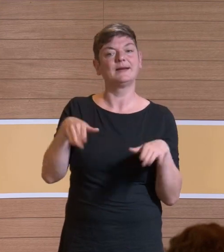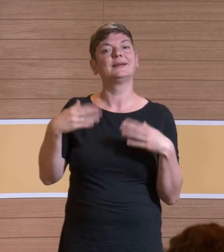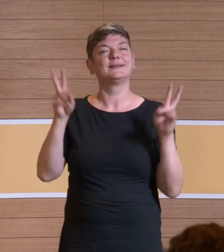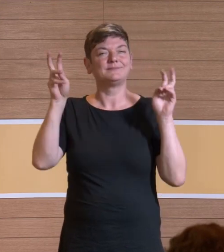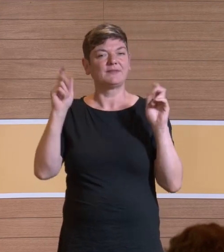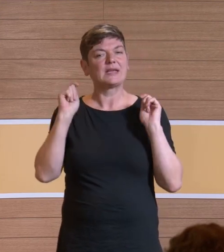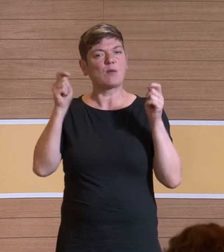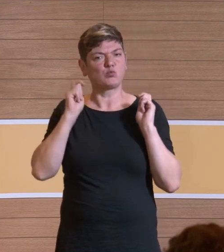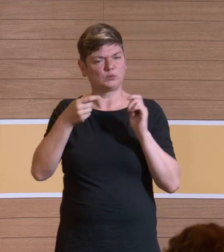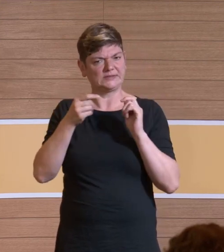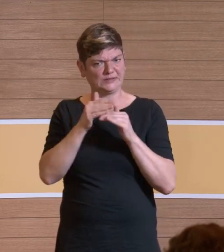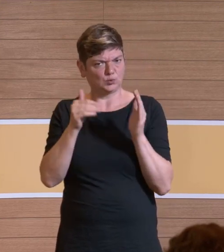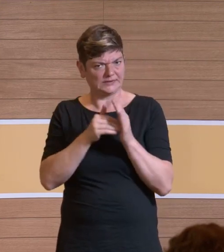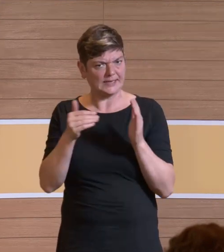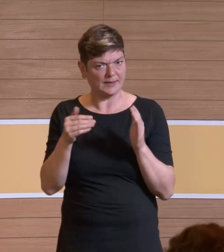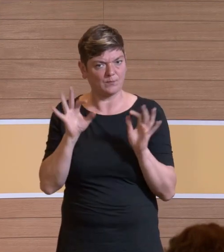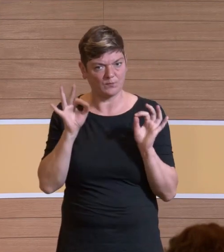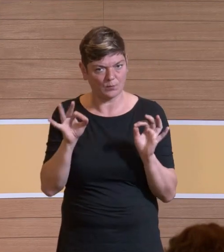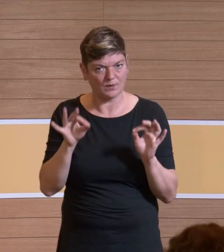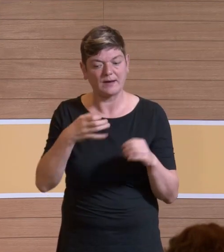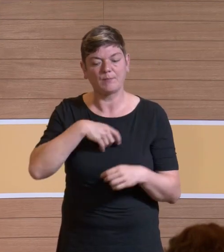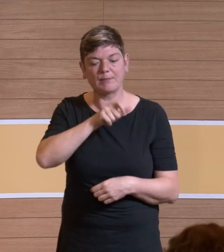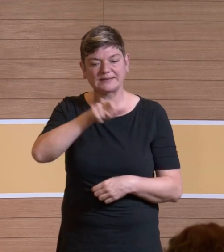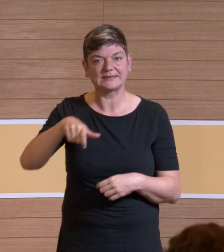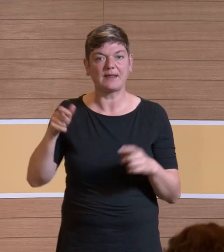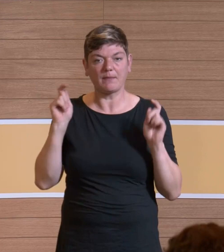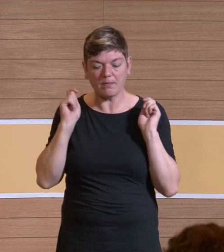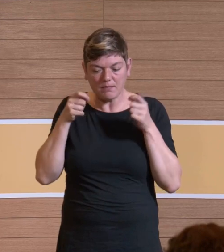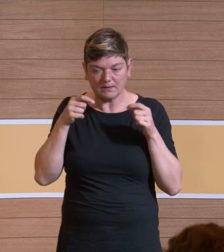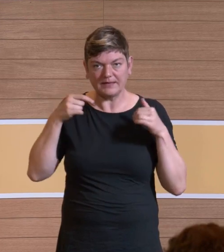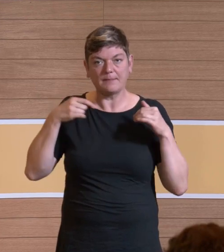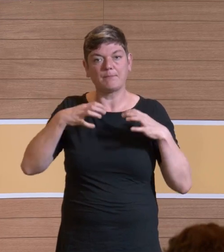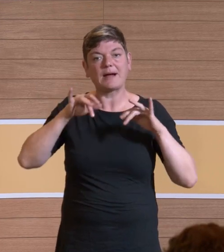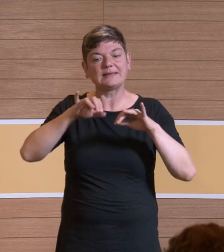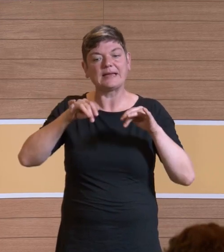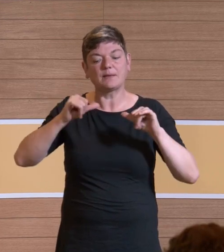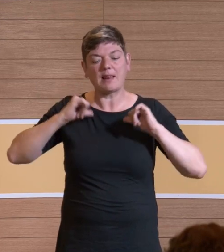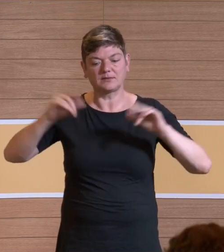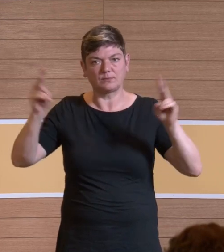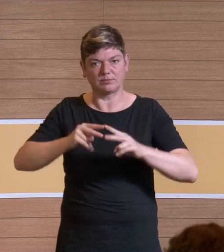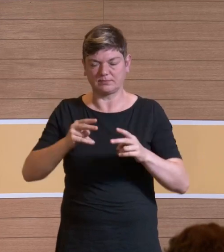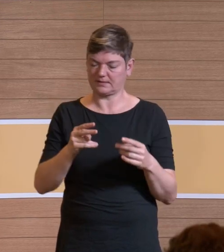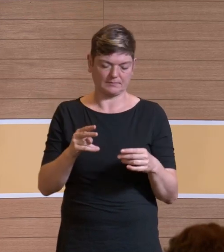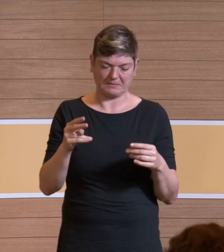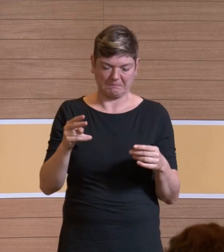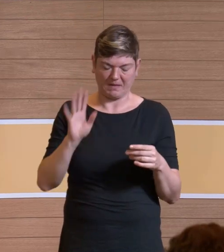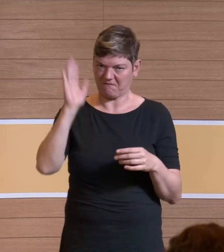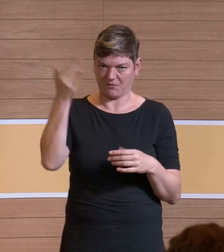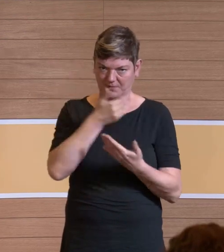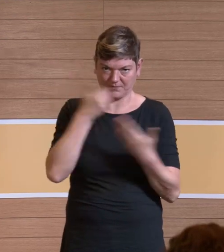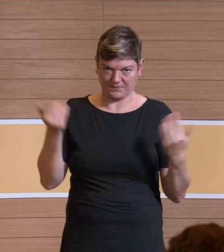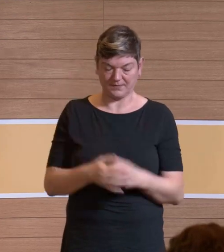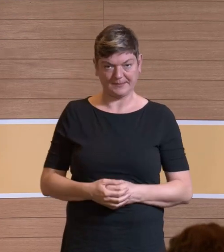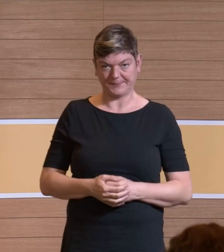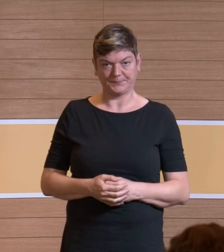Kapuzensysteme, um die Belastung der Patienten mit Bakterien zu reduzieren. Das hat sich überhaupt nicht durchgesetzt, weil die